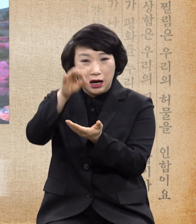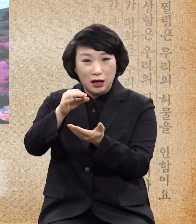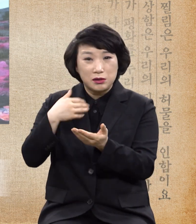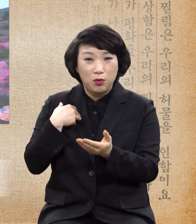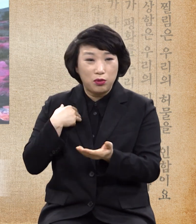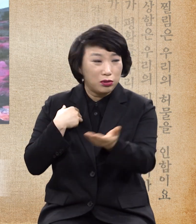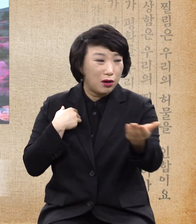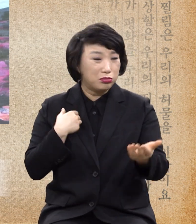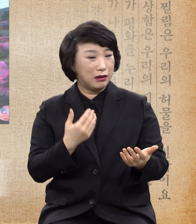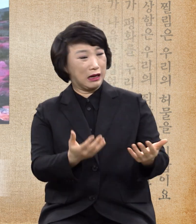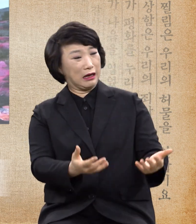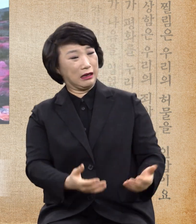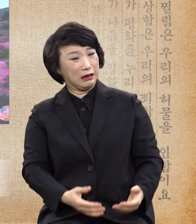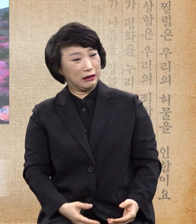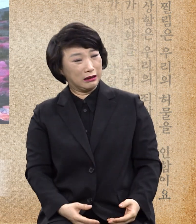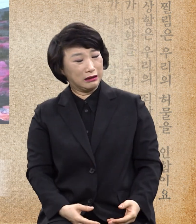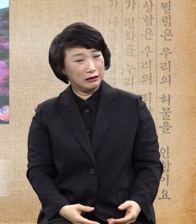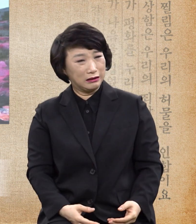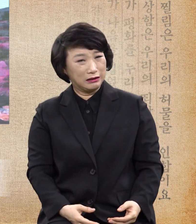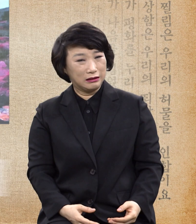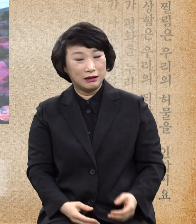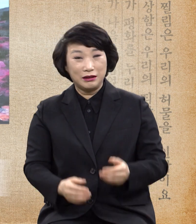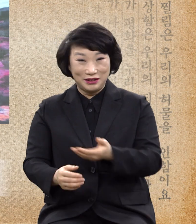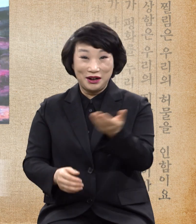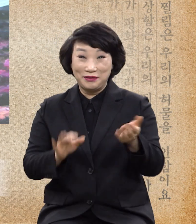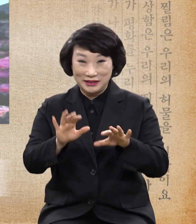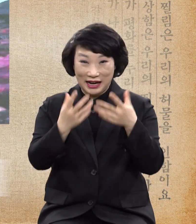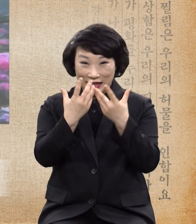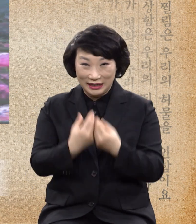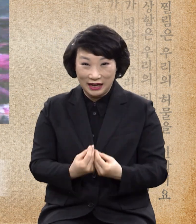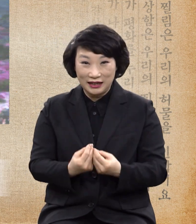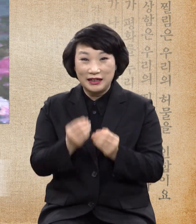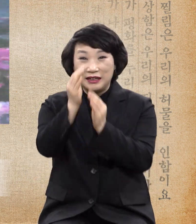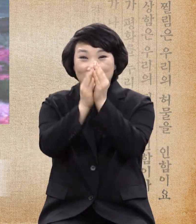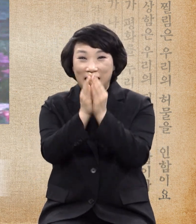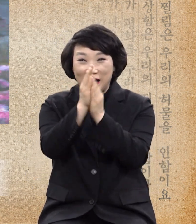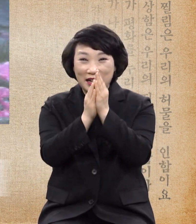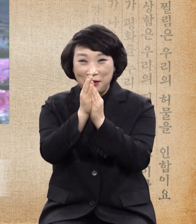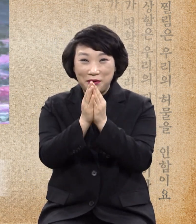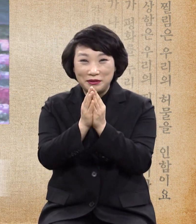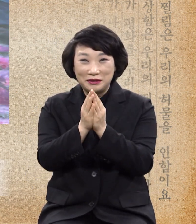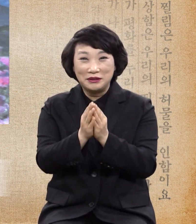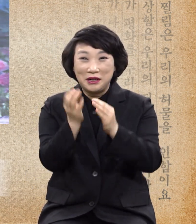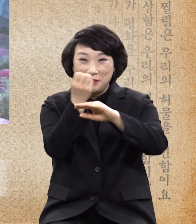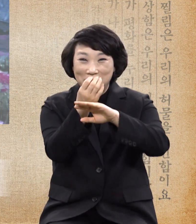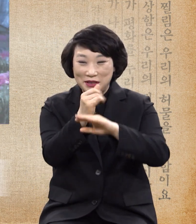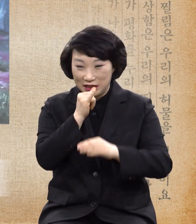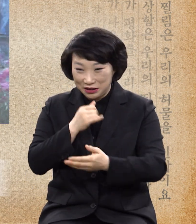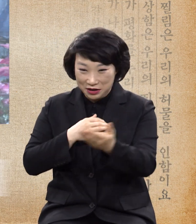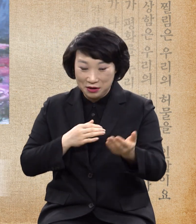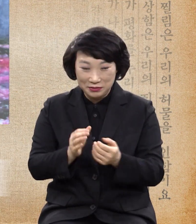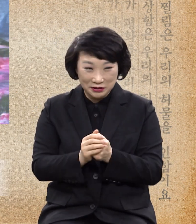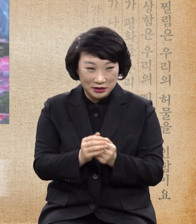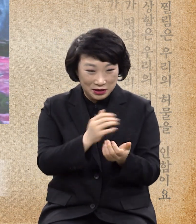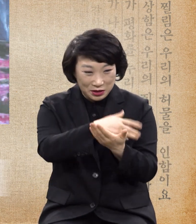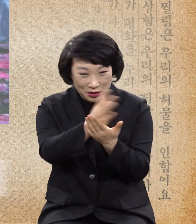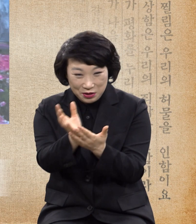무슨 수행이 있습니까 여러분 다이아몬드를 보세요 똑같은 다이아몬드 같아도 질이